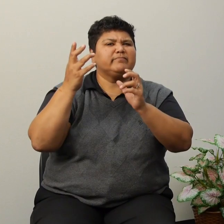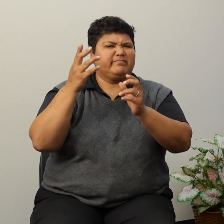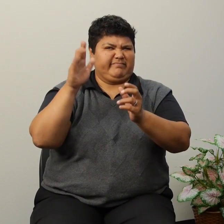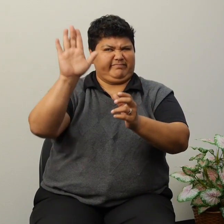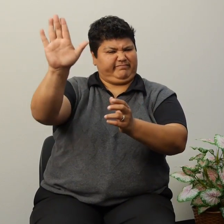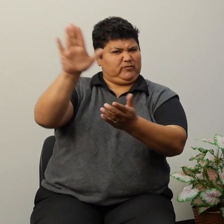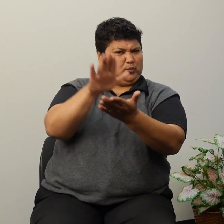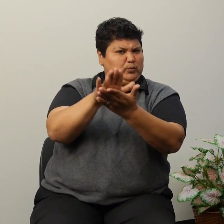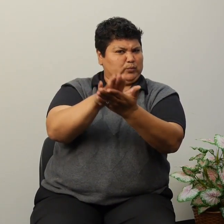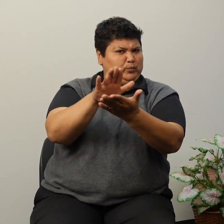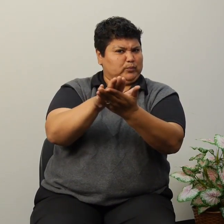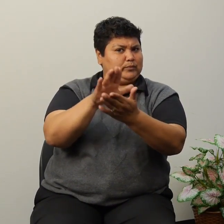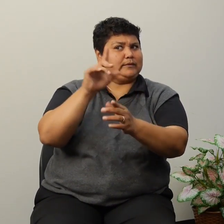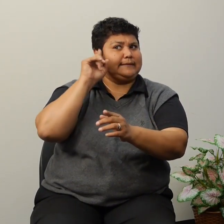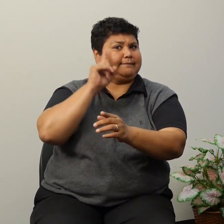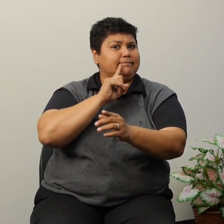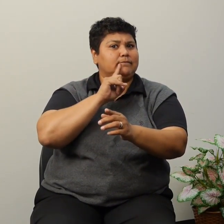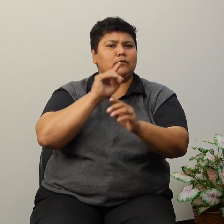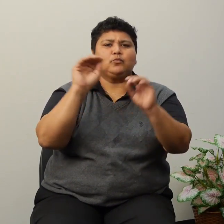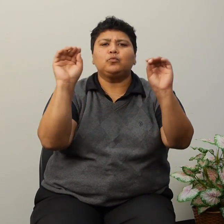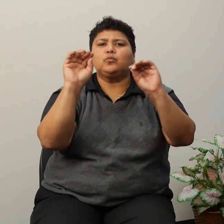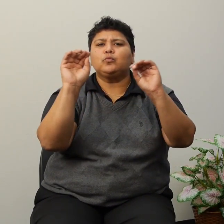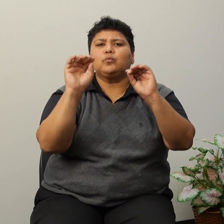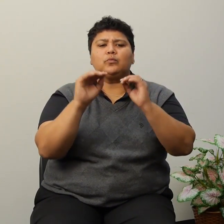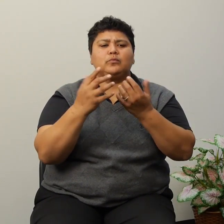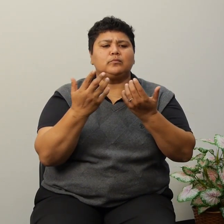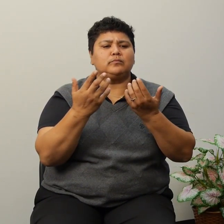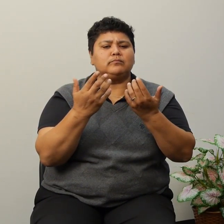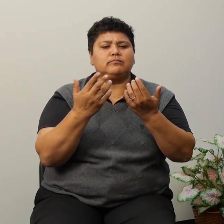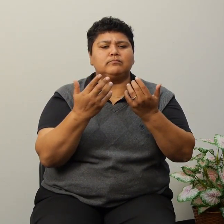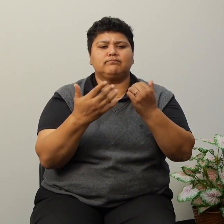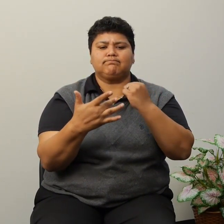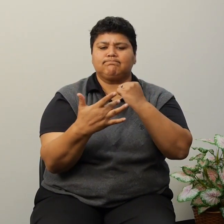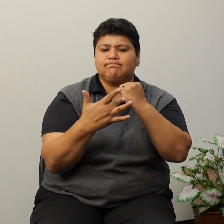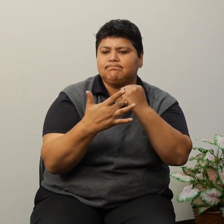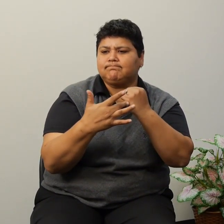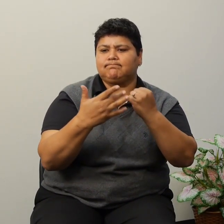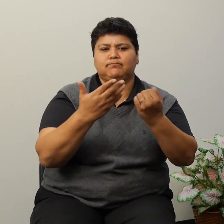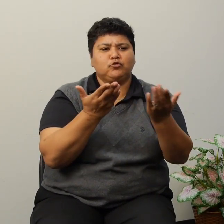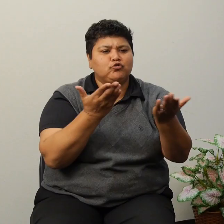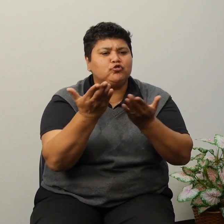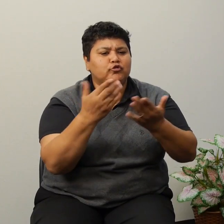escuelas. Pero no tenían esa técnica que hay en este país.